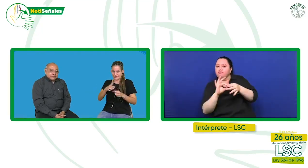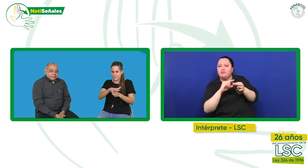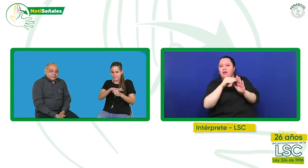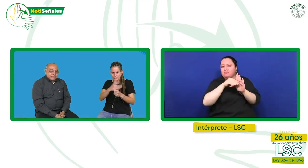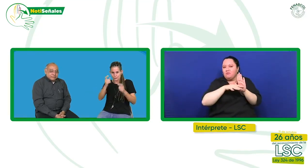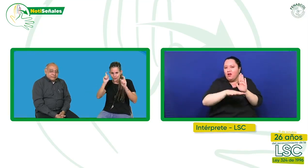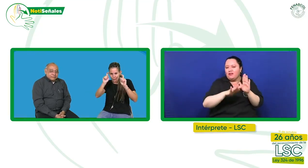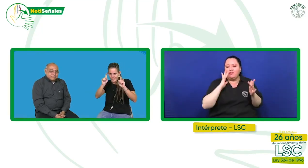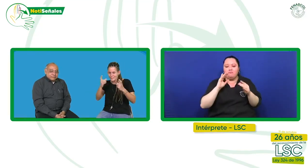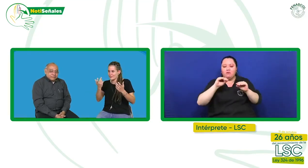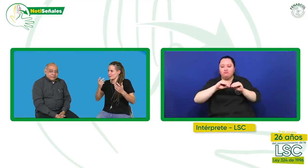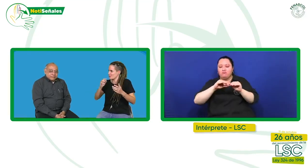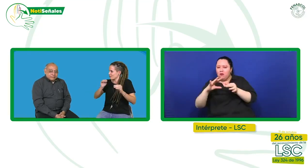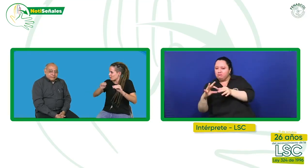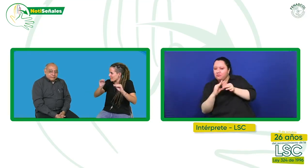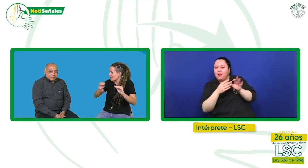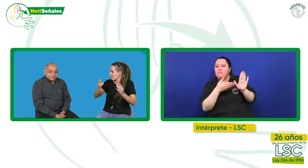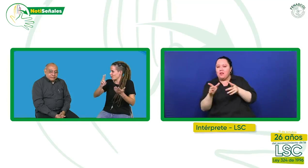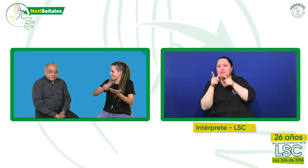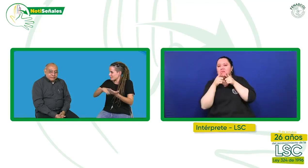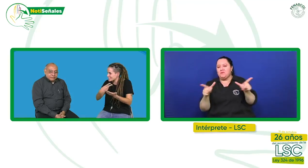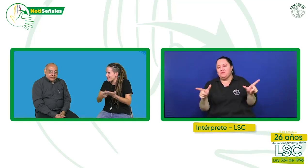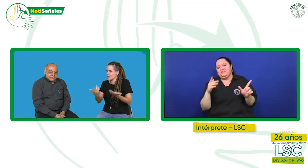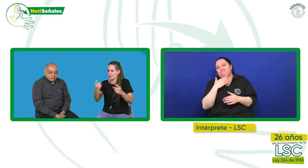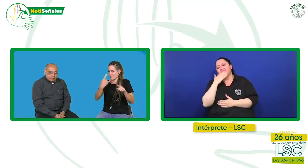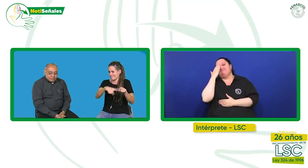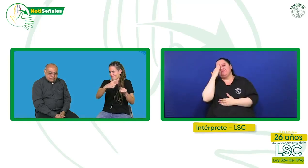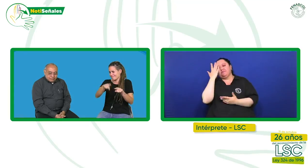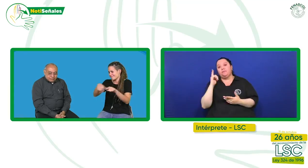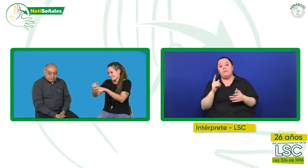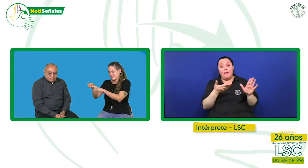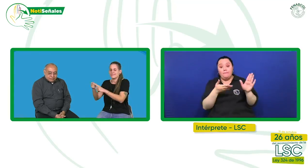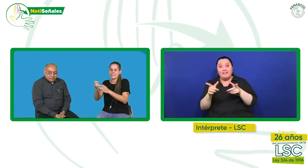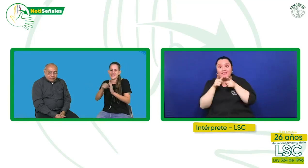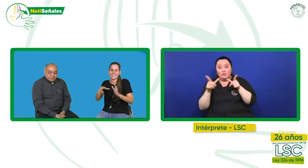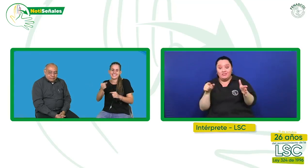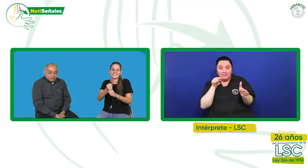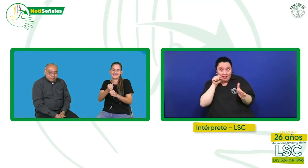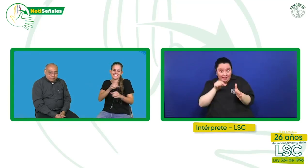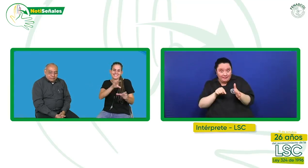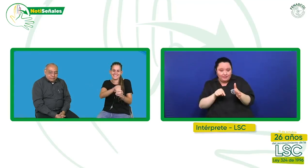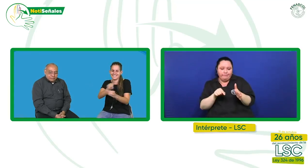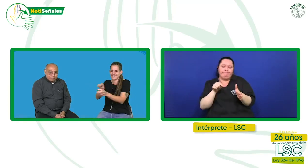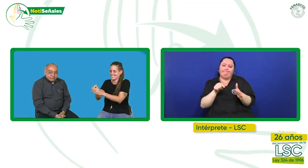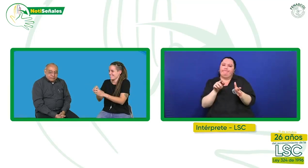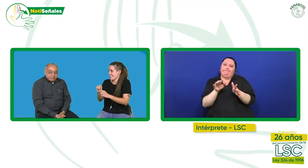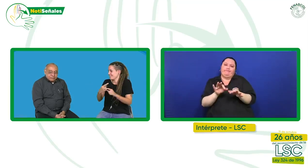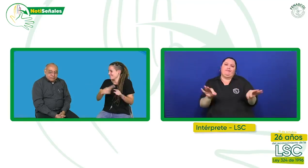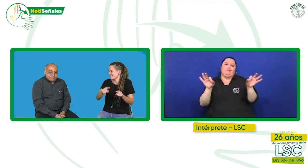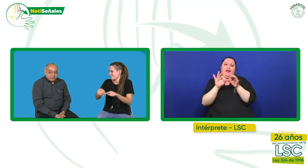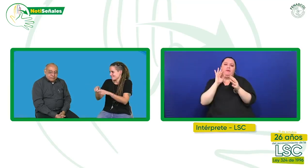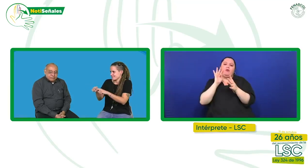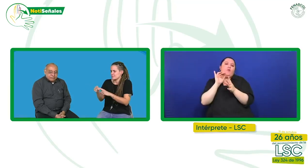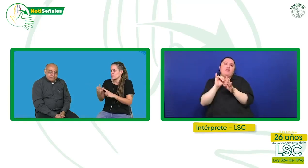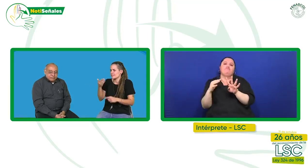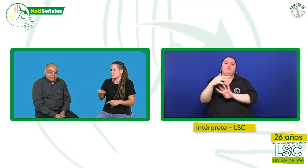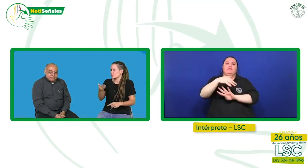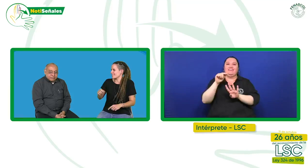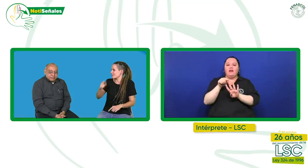lingüística. Porque además, como sabemos, la planificación lingüística es algo que ateñe de una manera transversal a muchos ámbitos. No